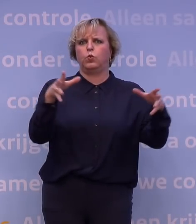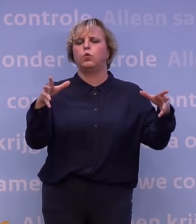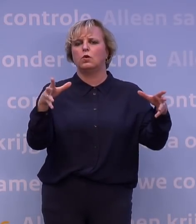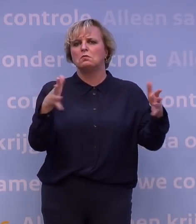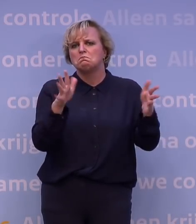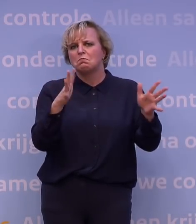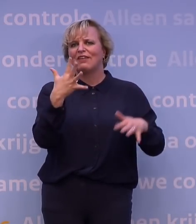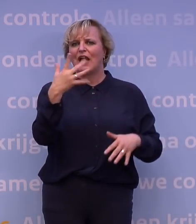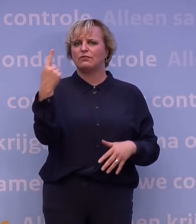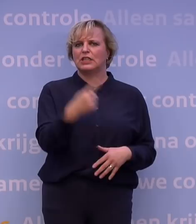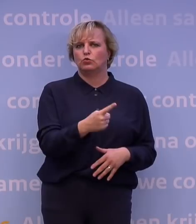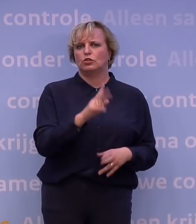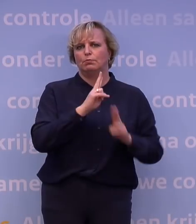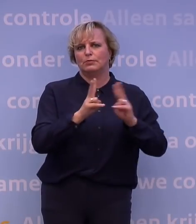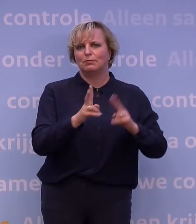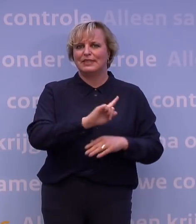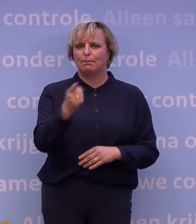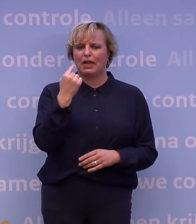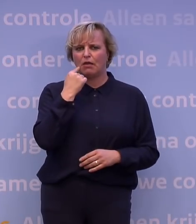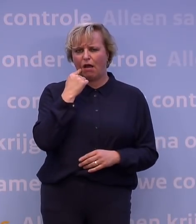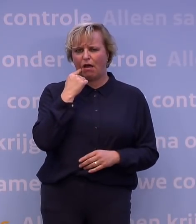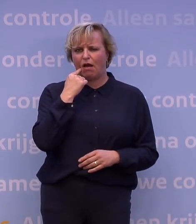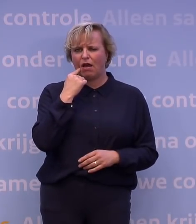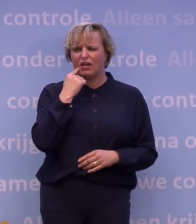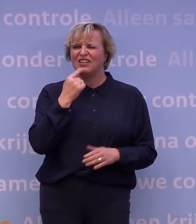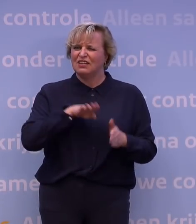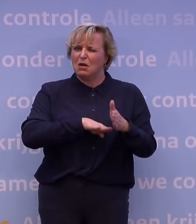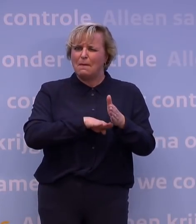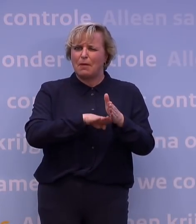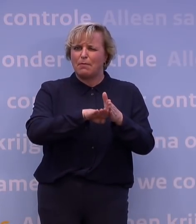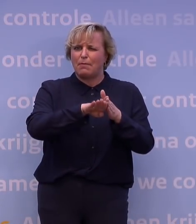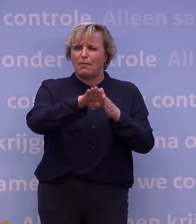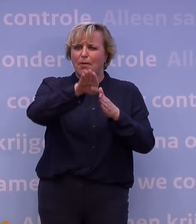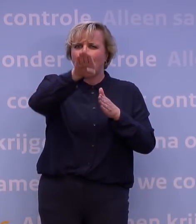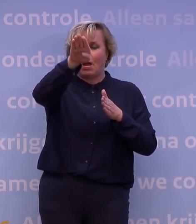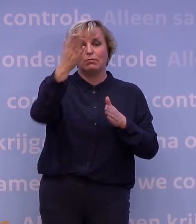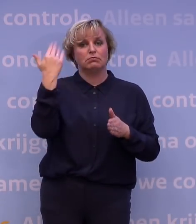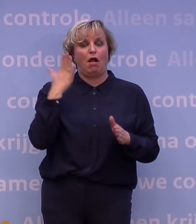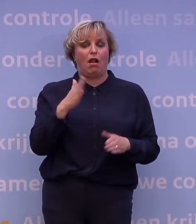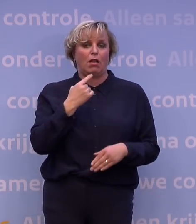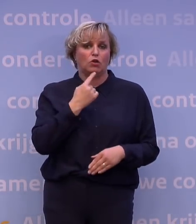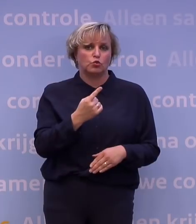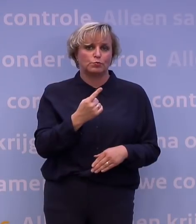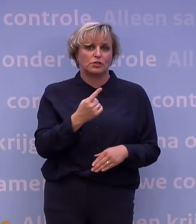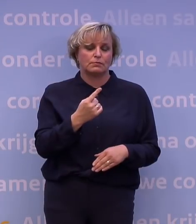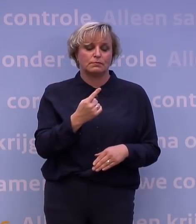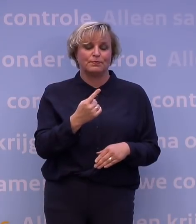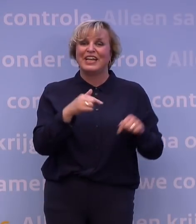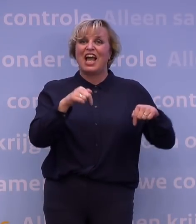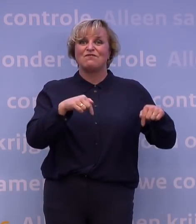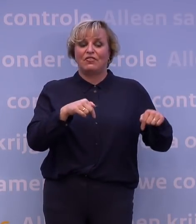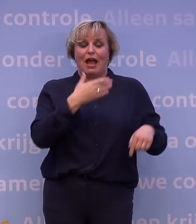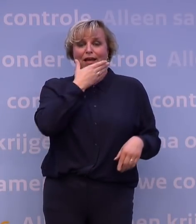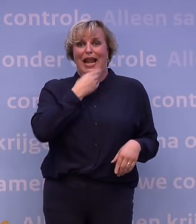zo'n 5.000 besmettingen per dag. En dat is die exponentiële groei waar we het eerder over hadden. Wat vandaag nog niet zo